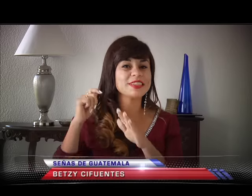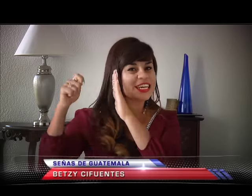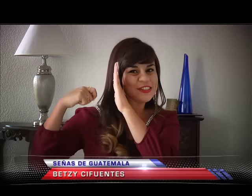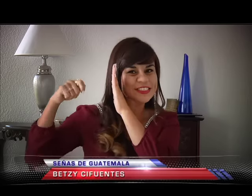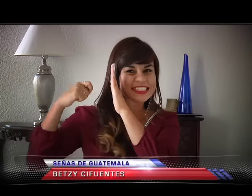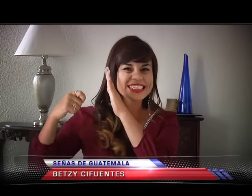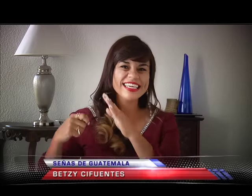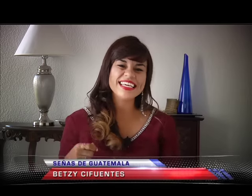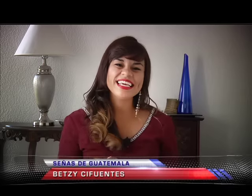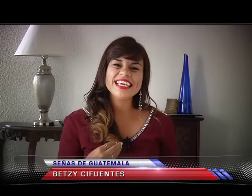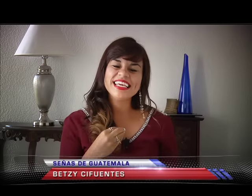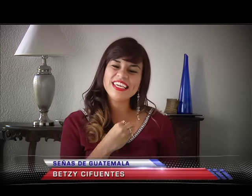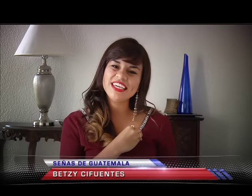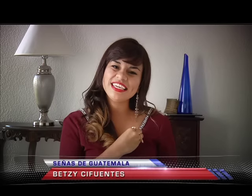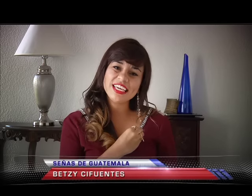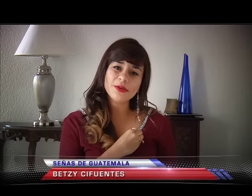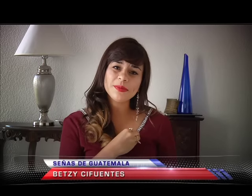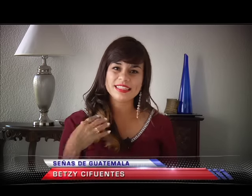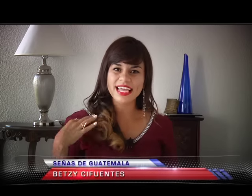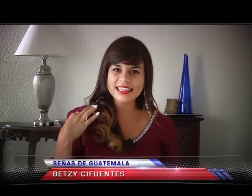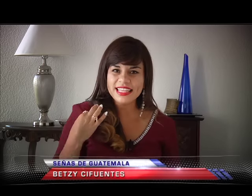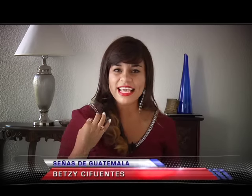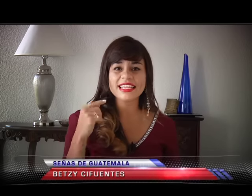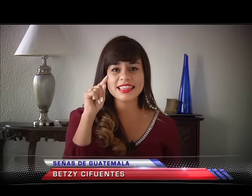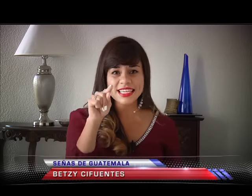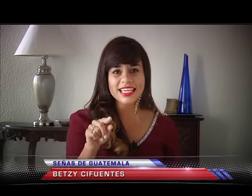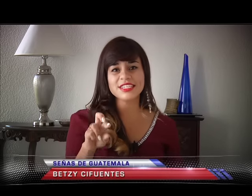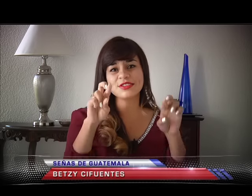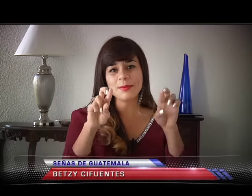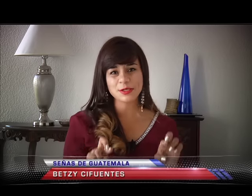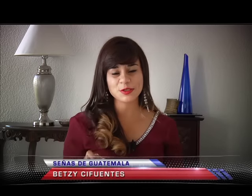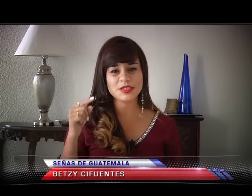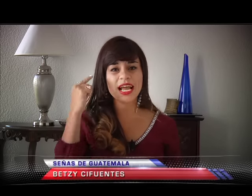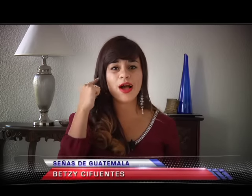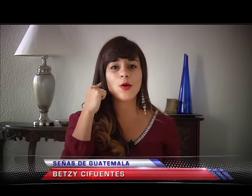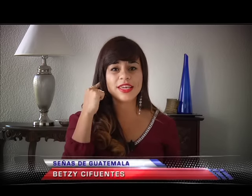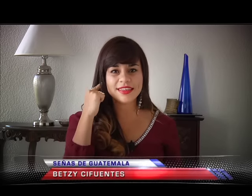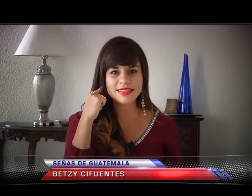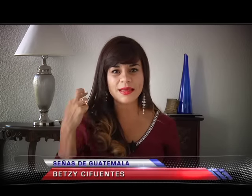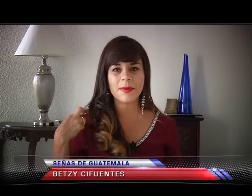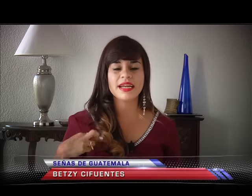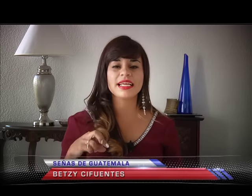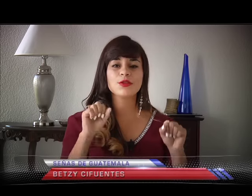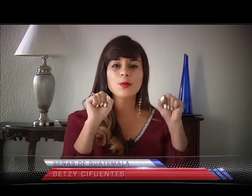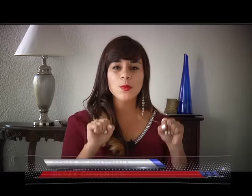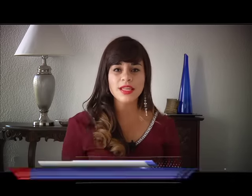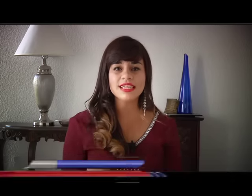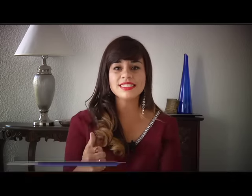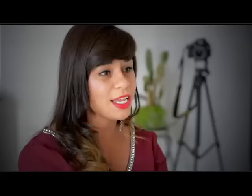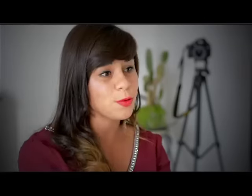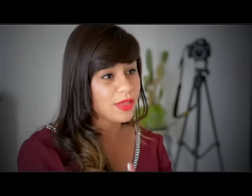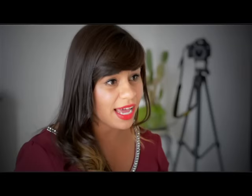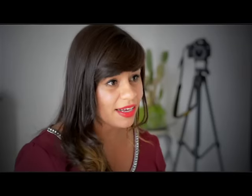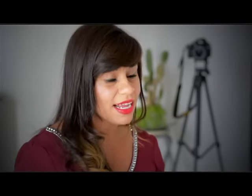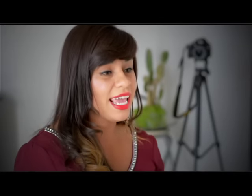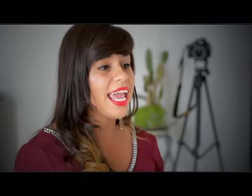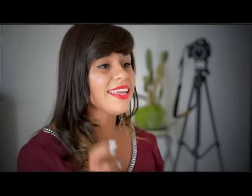videos y quiero invitarte a ti que es una persona oyente para que tú puedas ayudar e